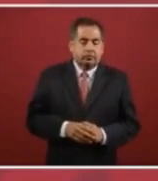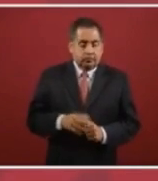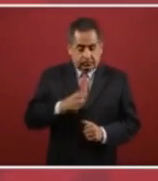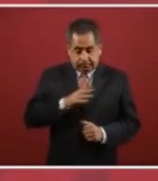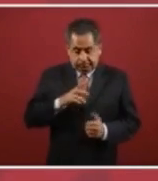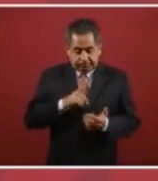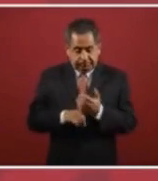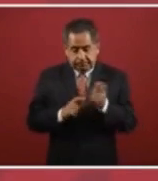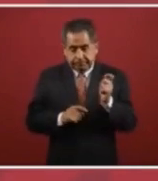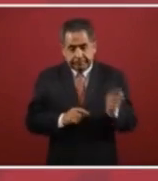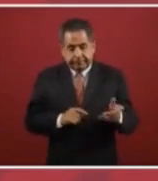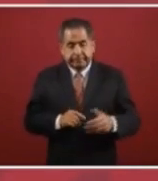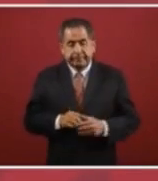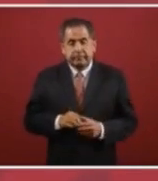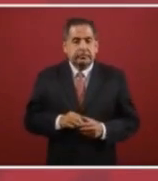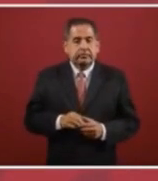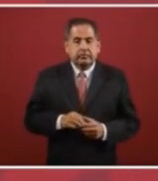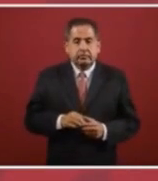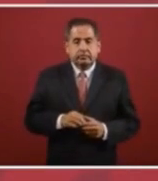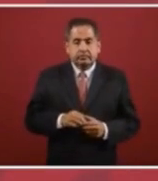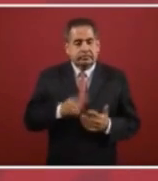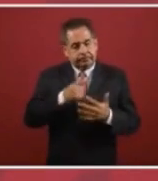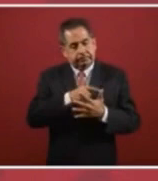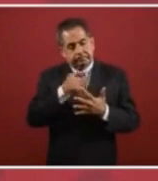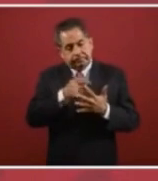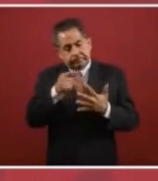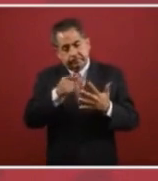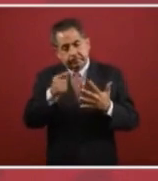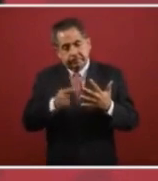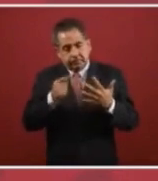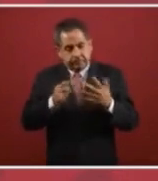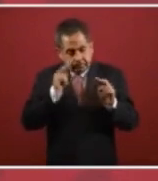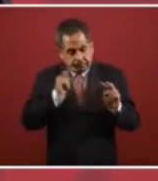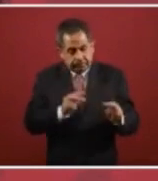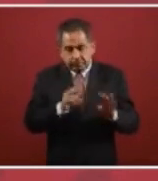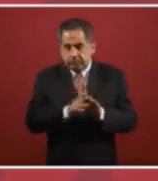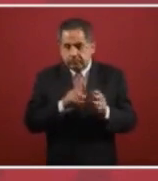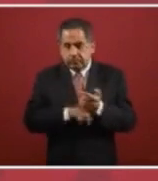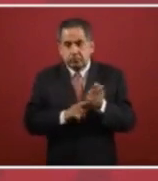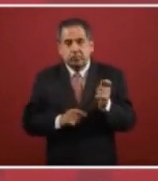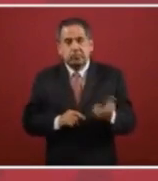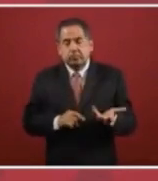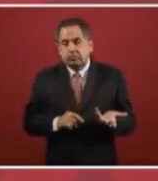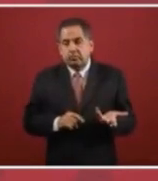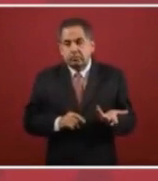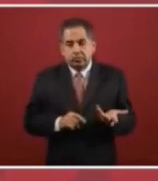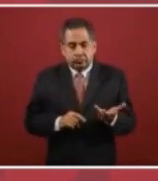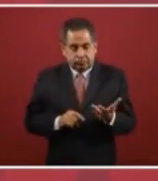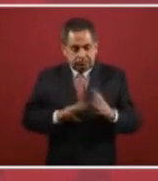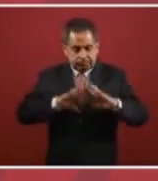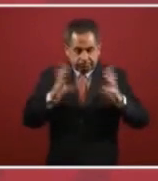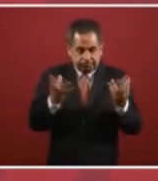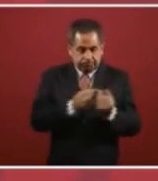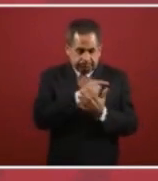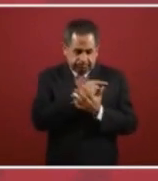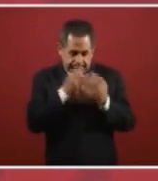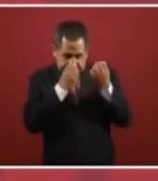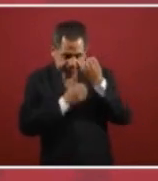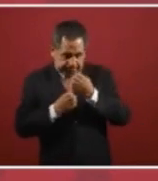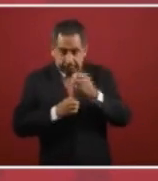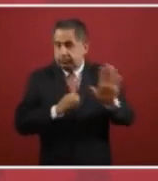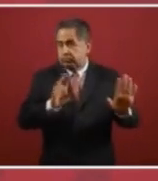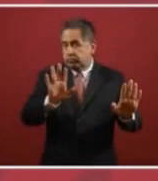existen todos estos elementos que hay que analizarlos en su conjunto no estoy